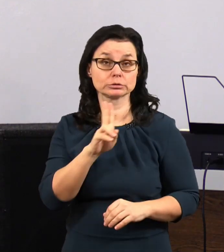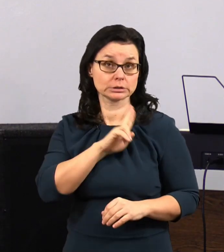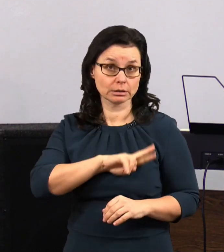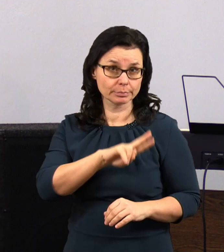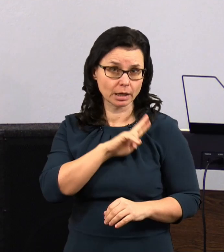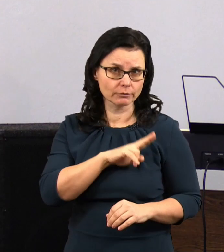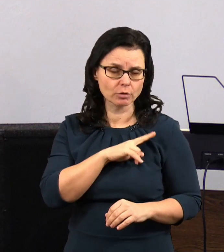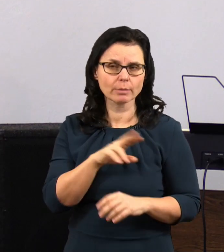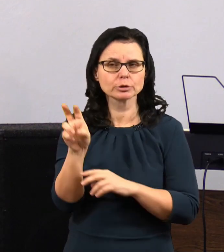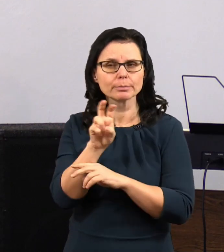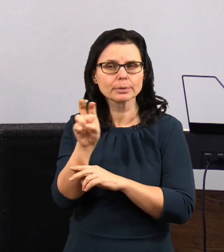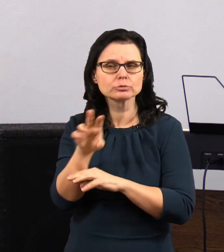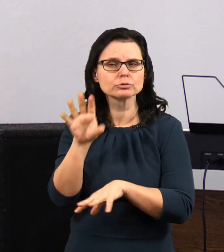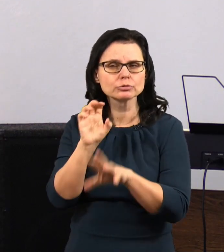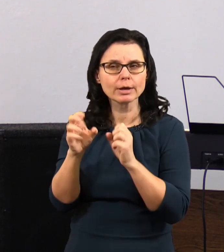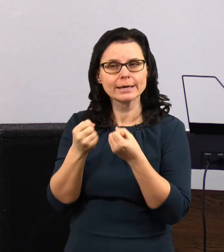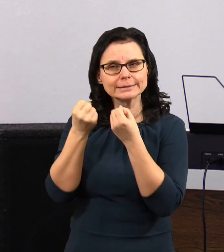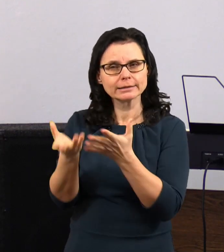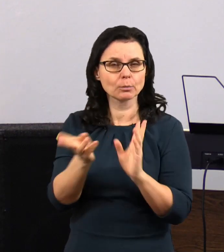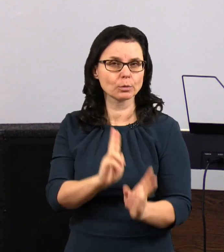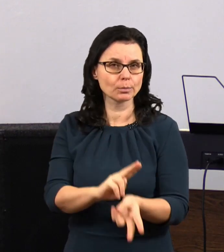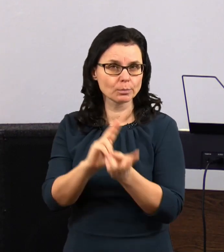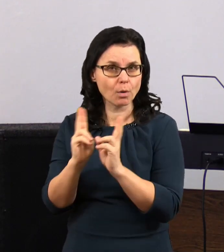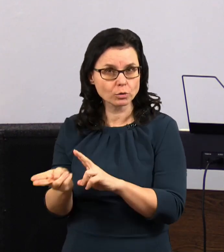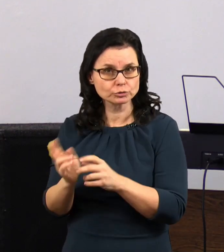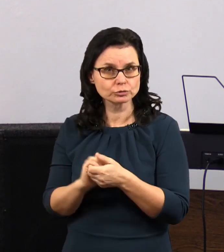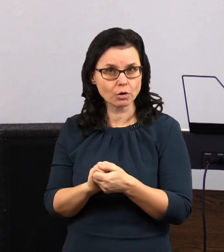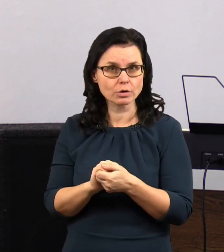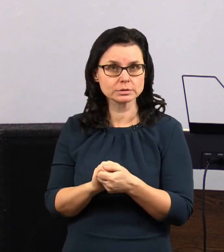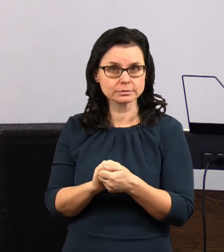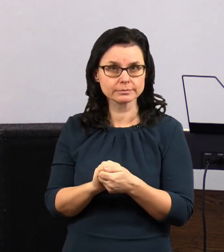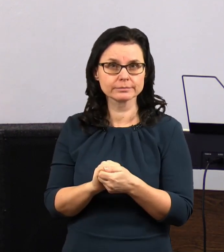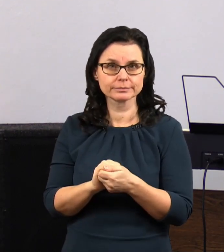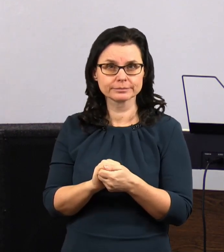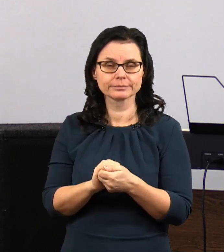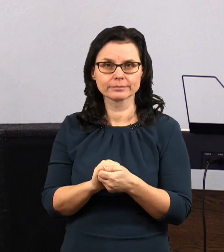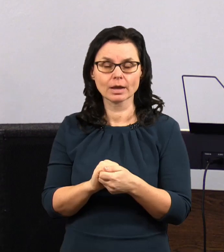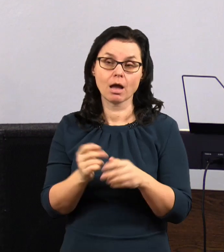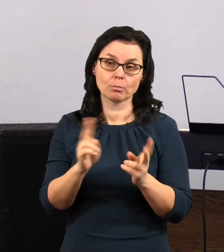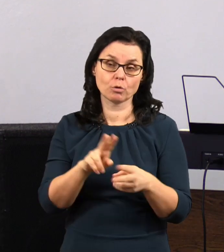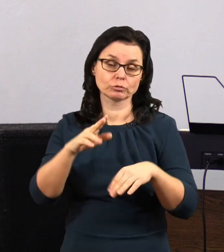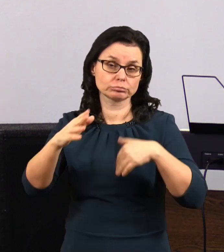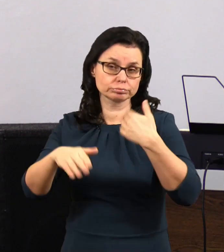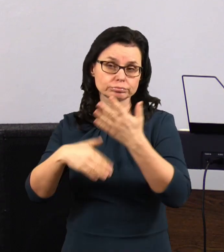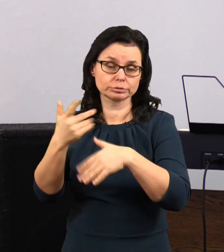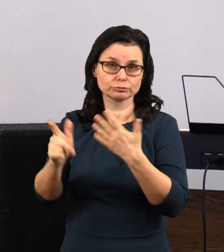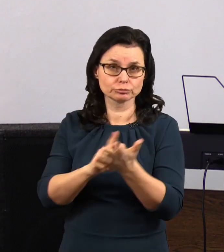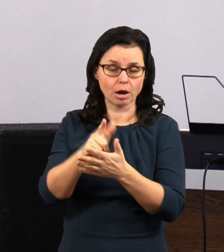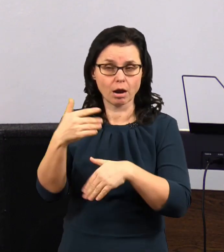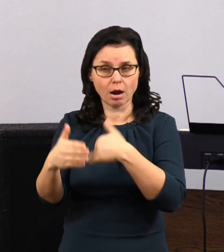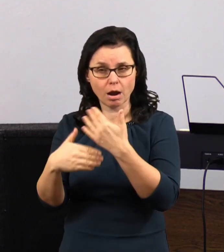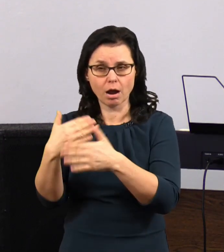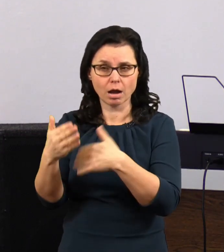a poznávejte toho člověka, dejte mu prostor a možná počas se zjistíte, že budete